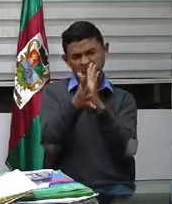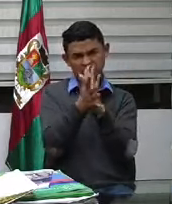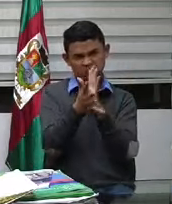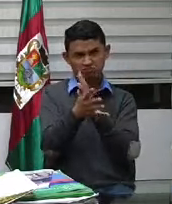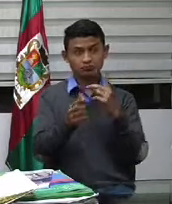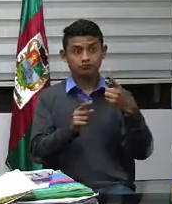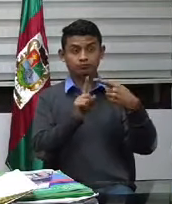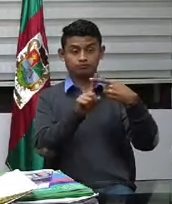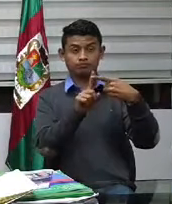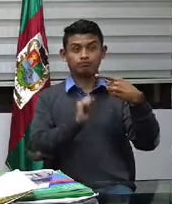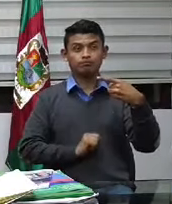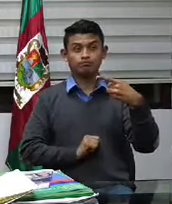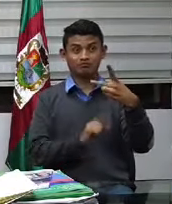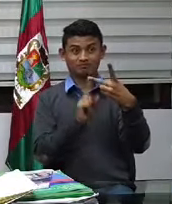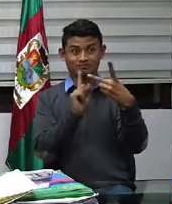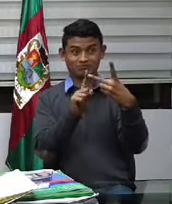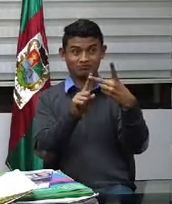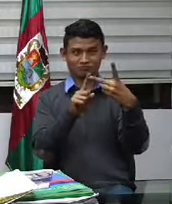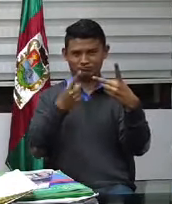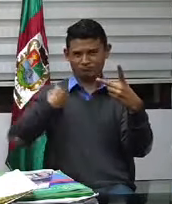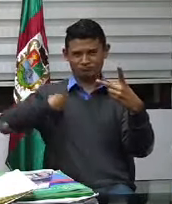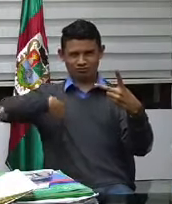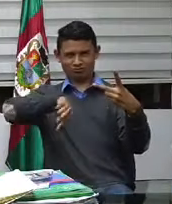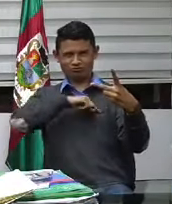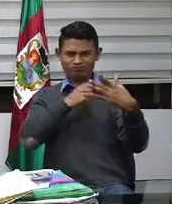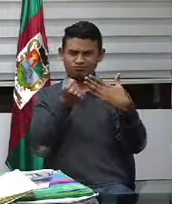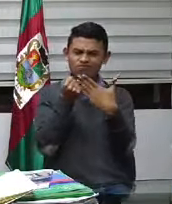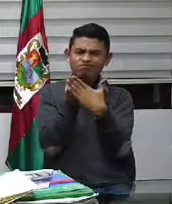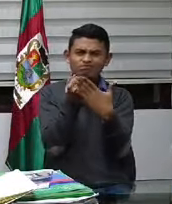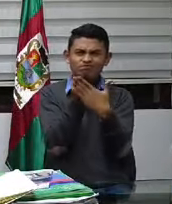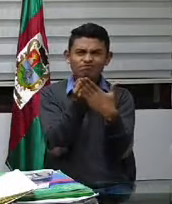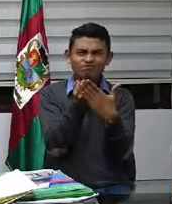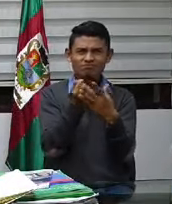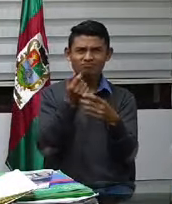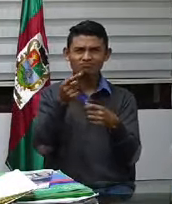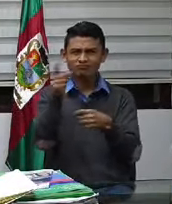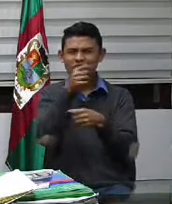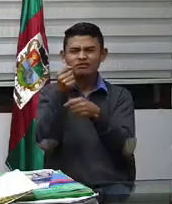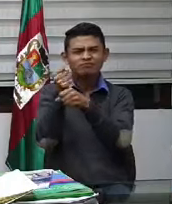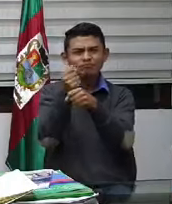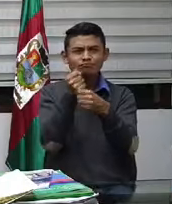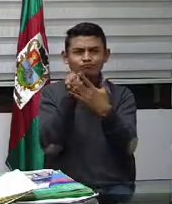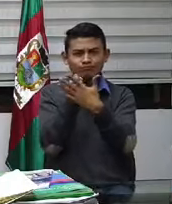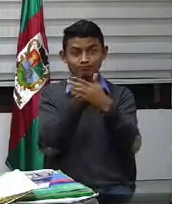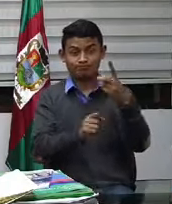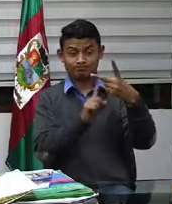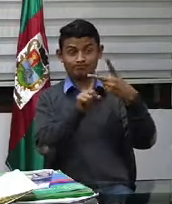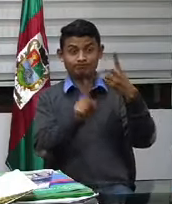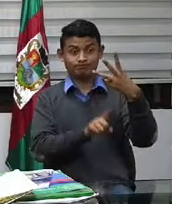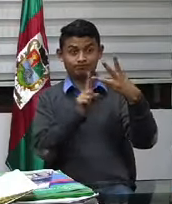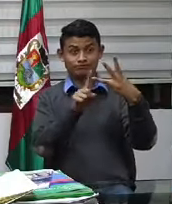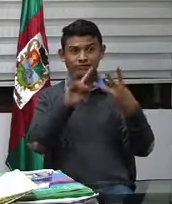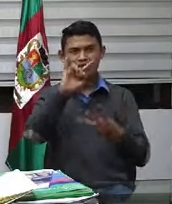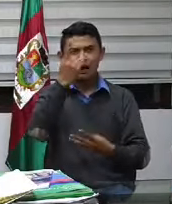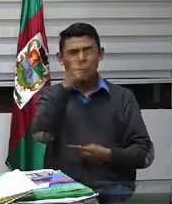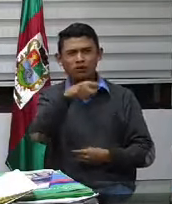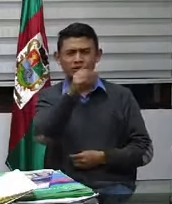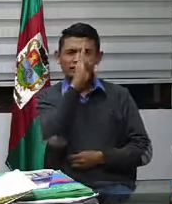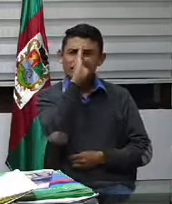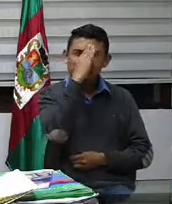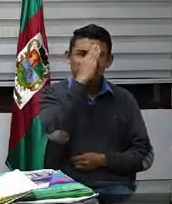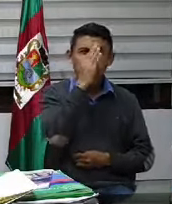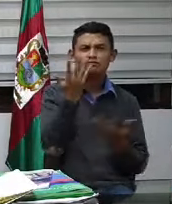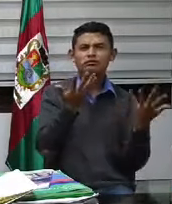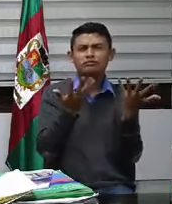contarles algo que hemos hecho en relación a la gestión y también aclarar algunas dudas que existen en la comunidad acerca de